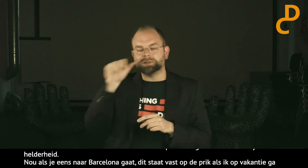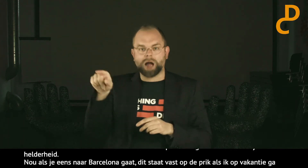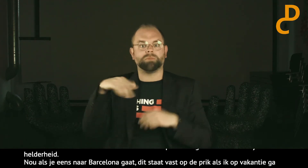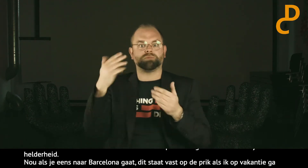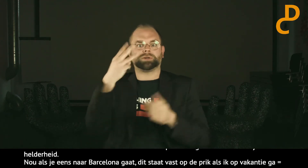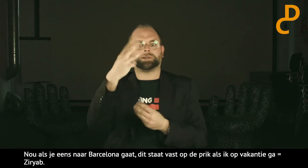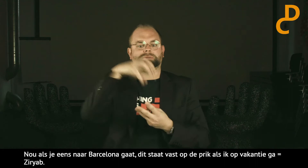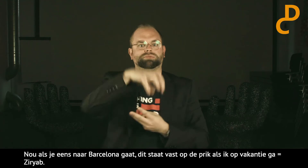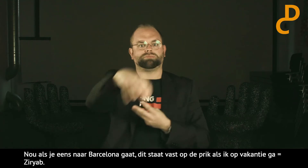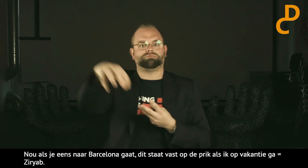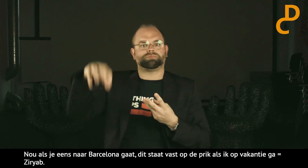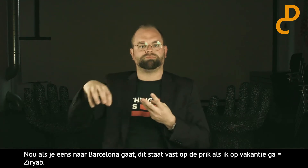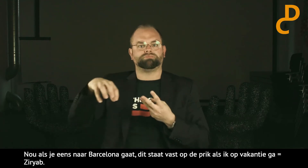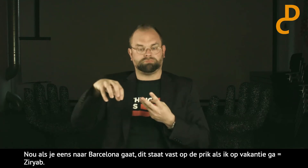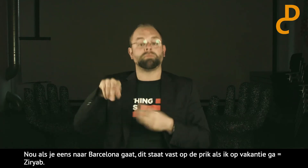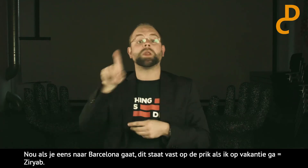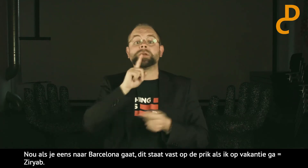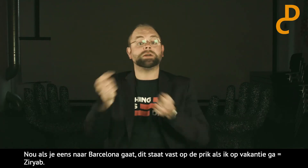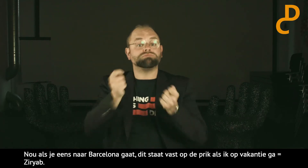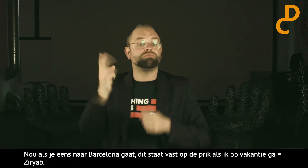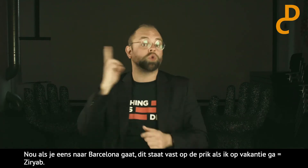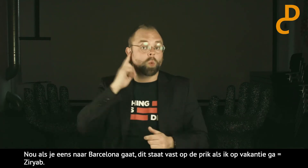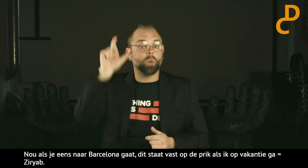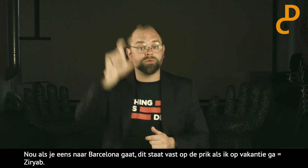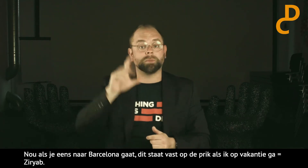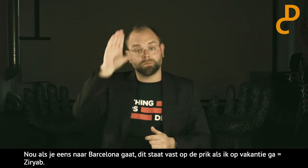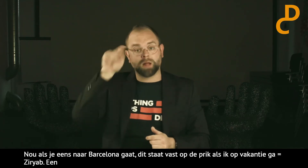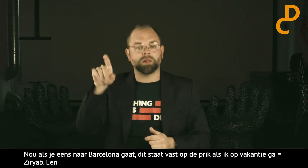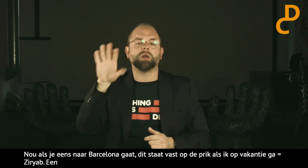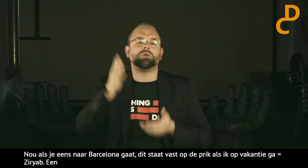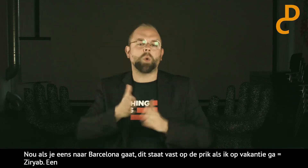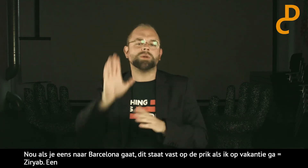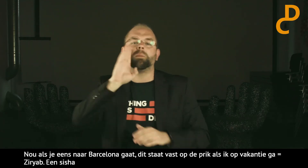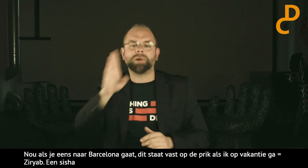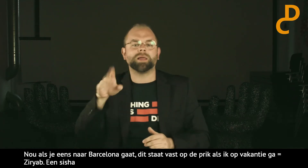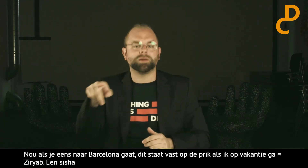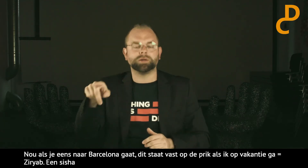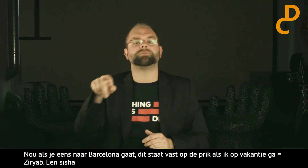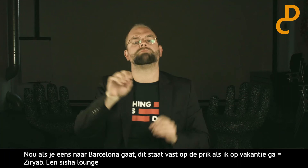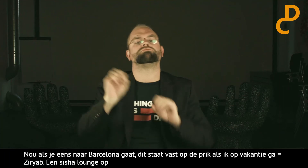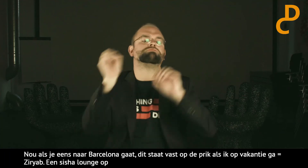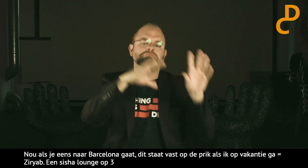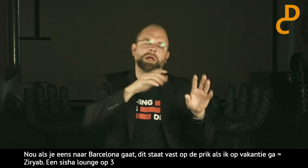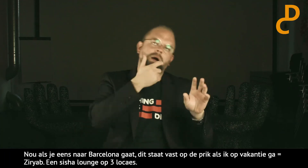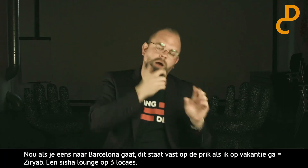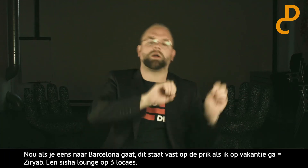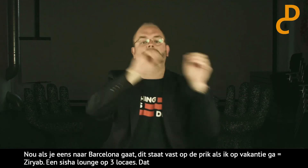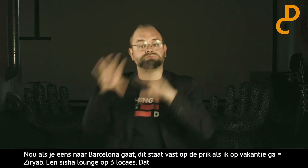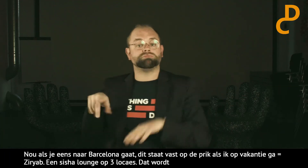Op drie locaties. En die wordt gerund door een dove man, geboren in België. En daarna verhuisd naar